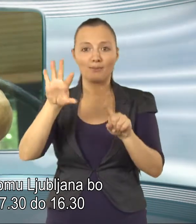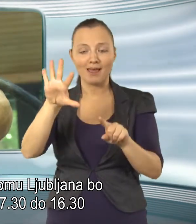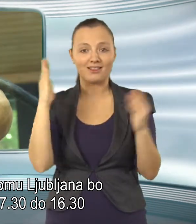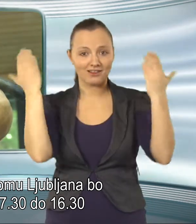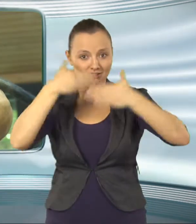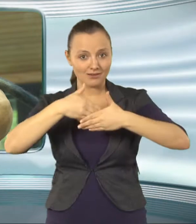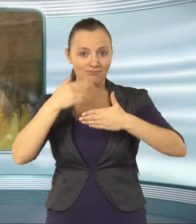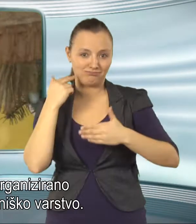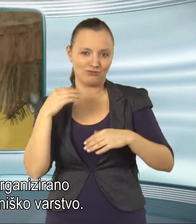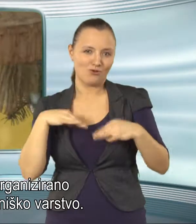počitniško varstvo.